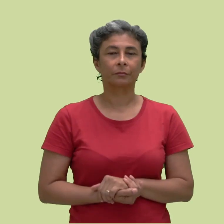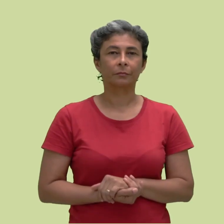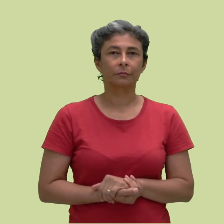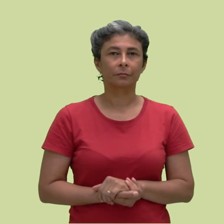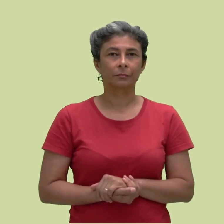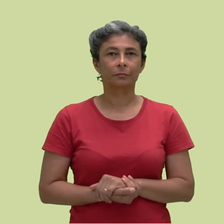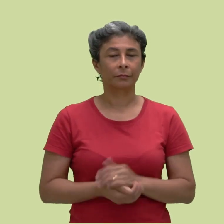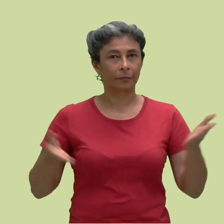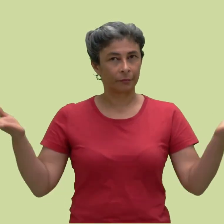agora.